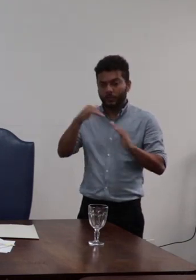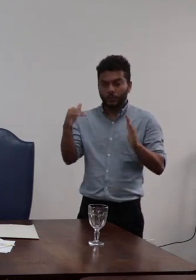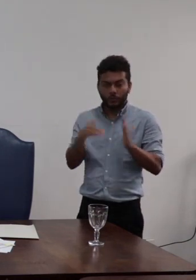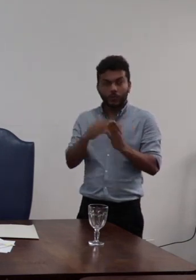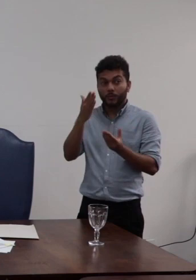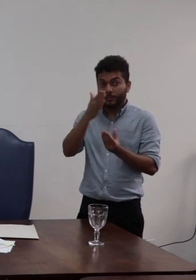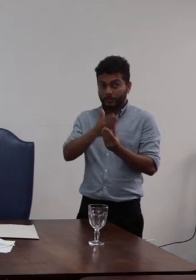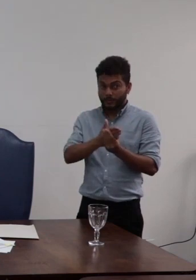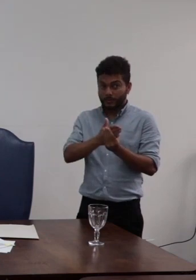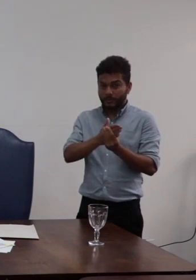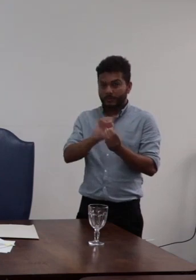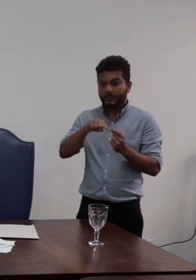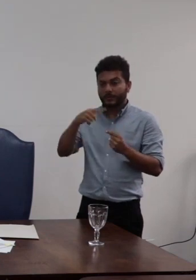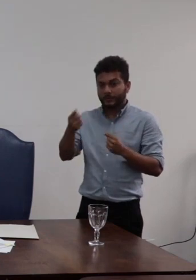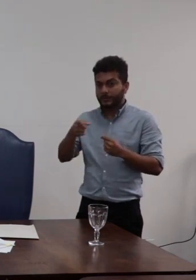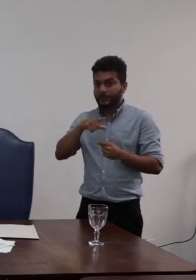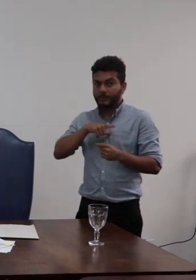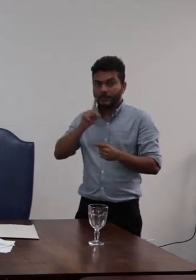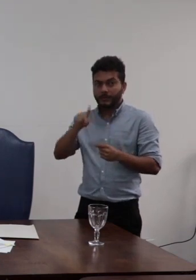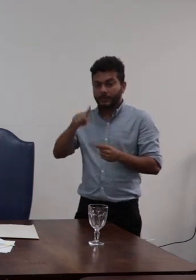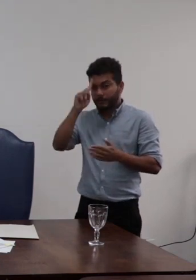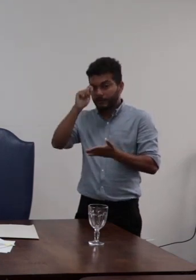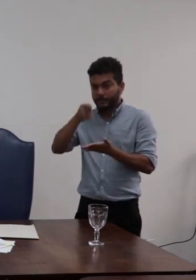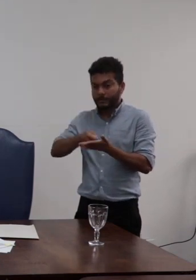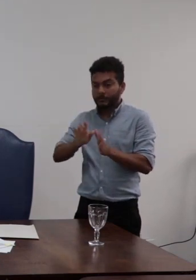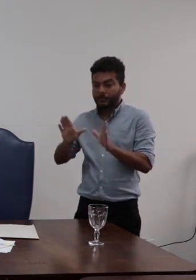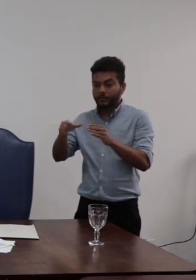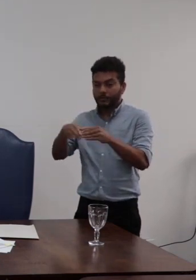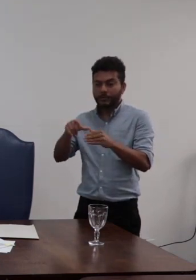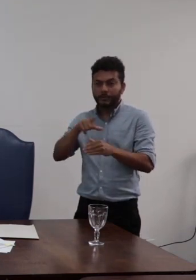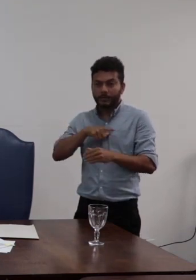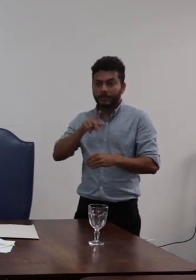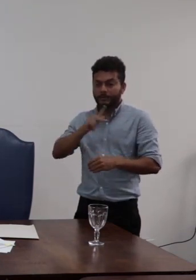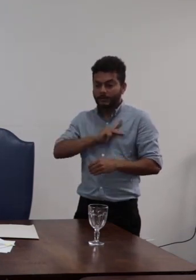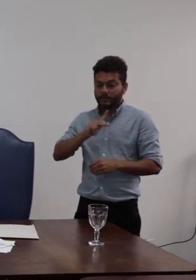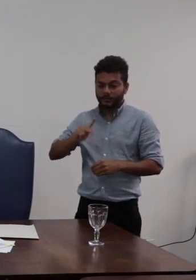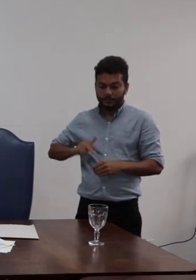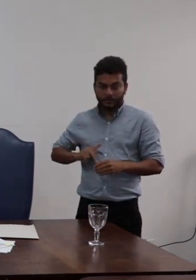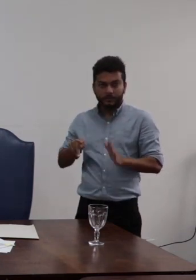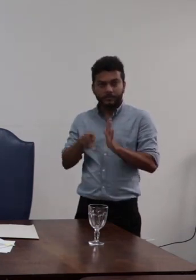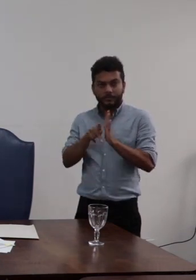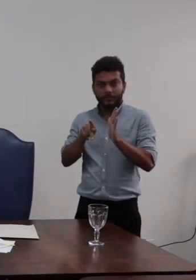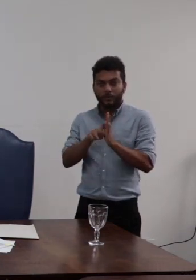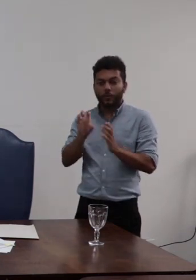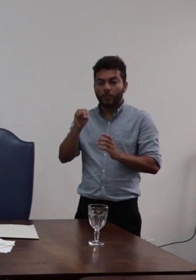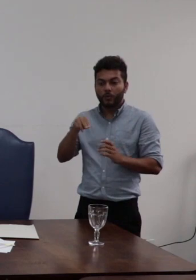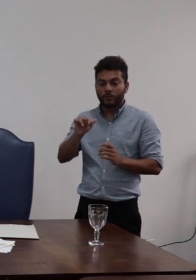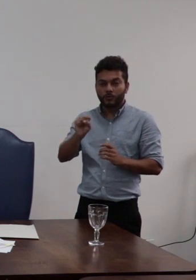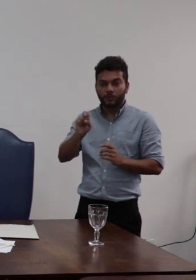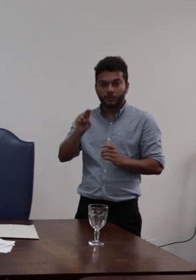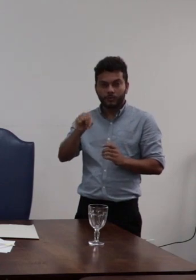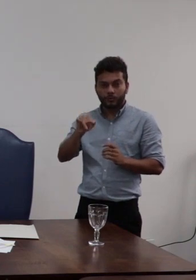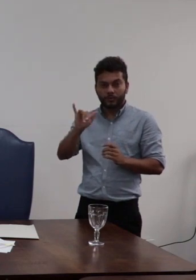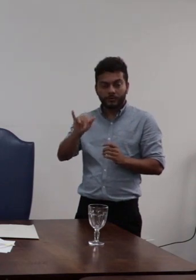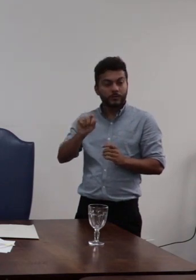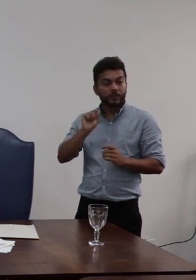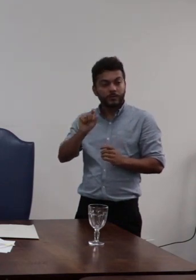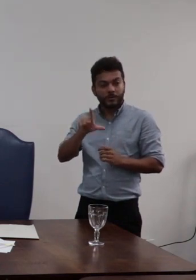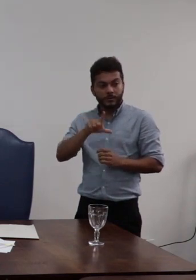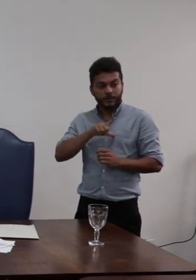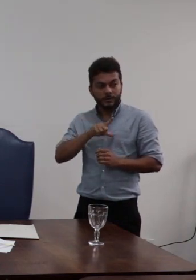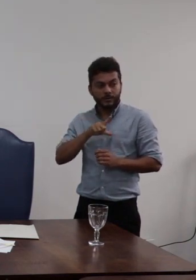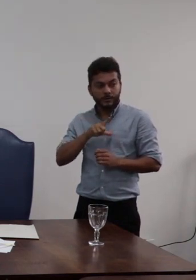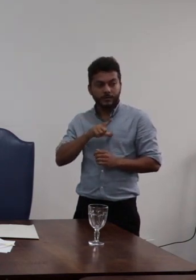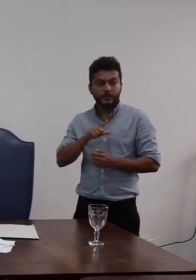parecer da comissão a presidência do consul acatou em partes e emitiu uma